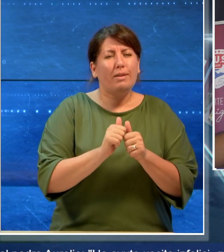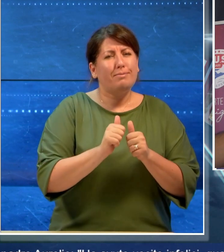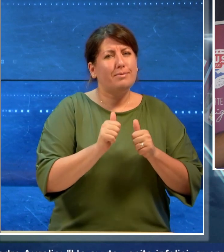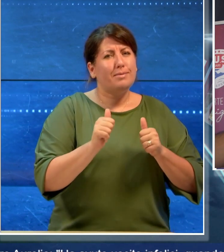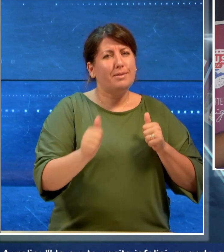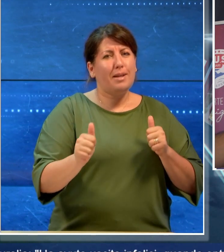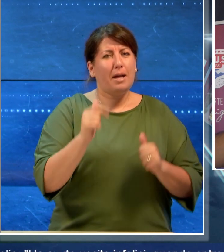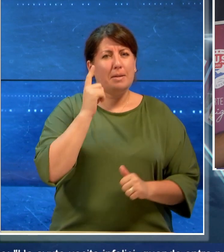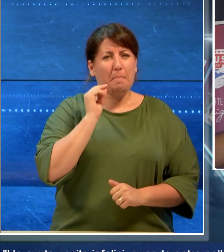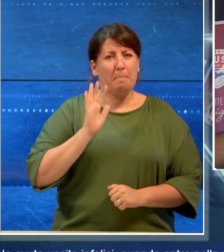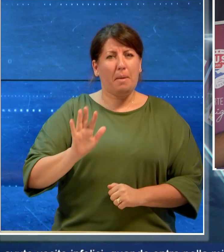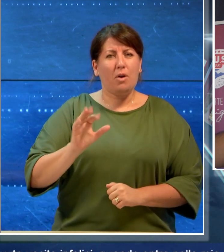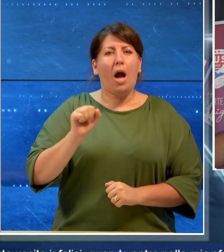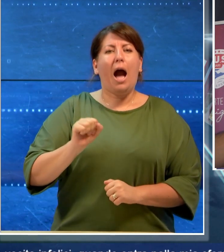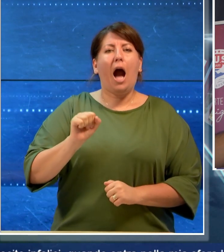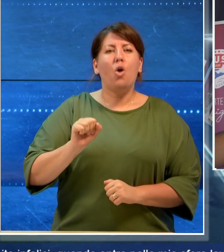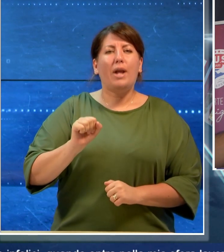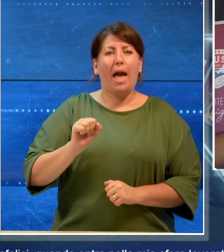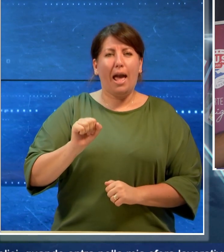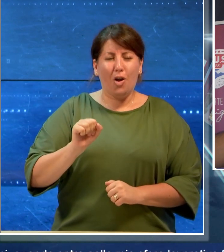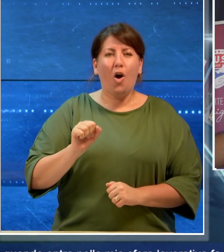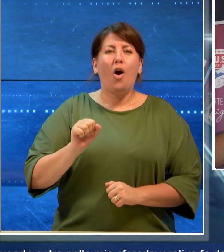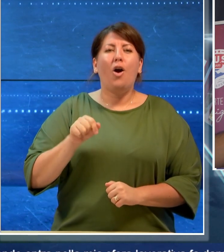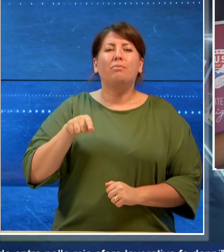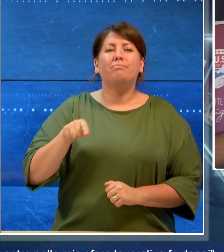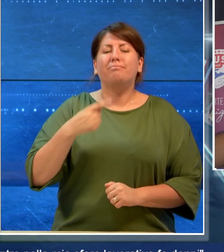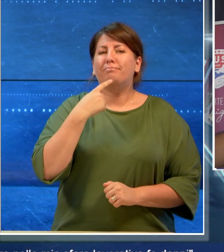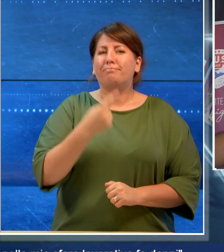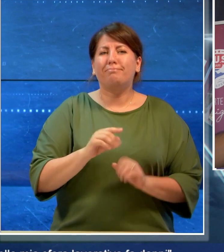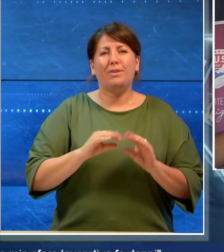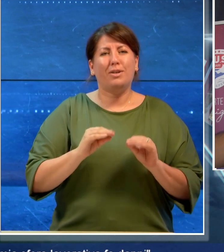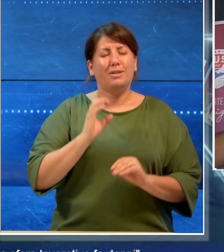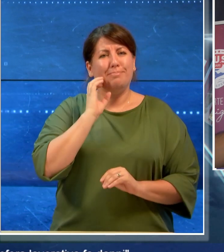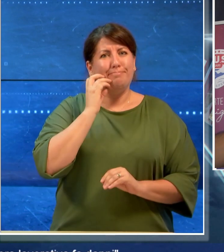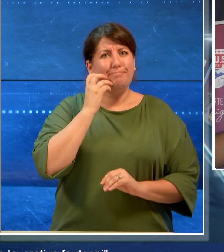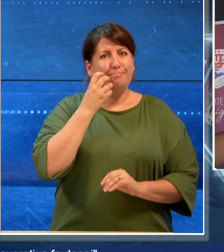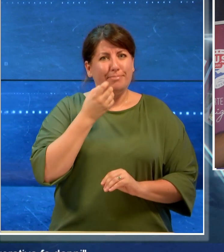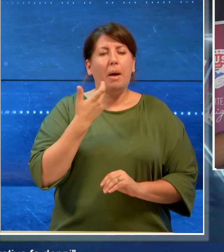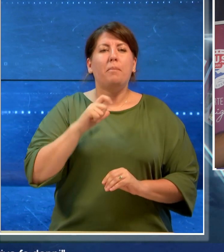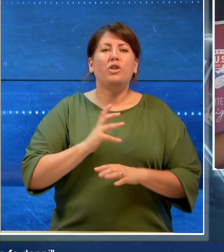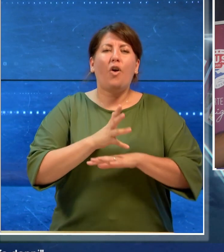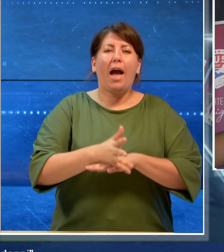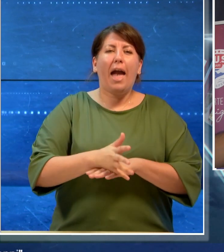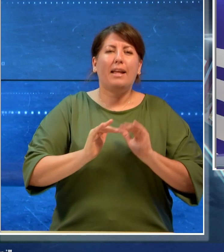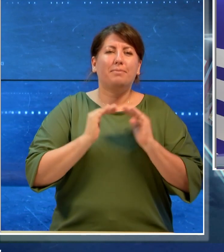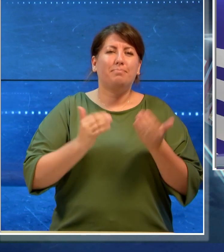Aurelio. Ha avuto uscite infelici quando entra nella mia sfera lavorativa fa danni.